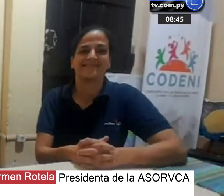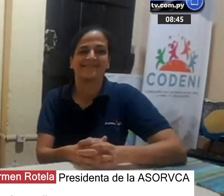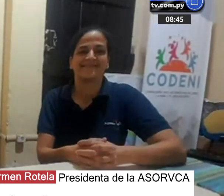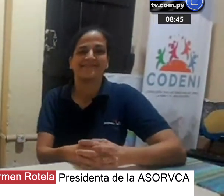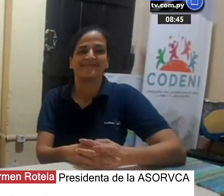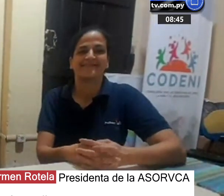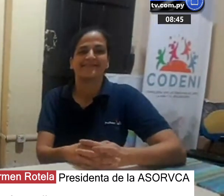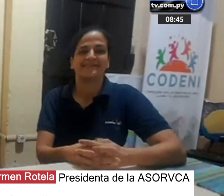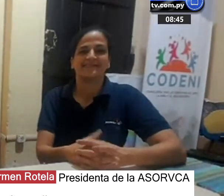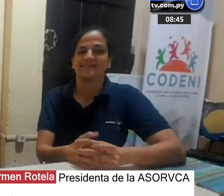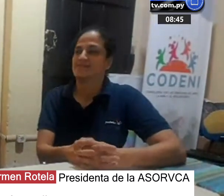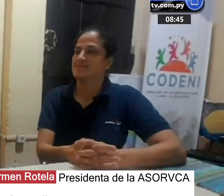nuevamente estos cursos?